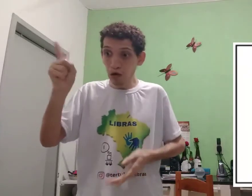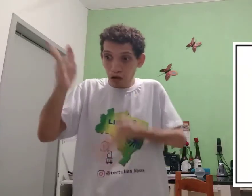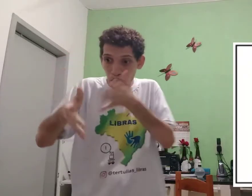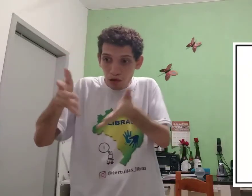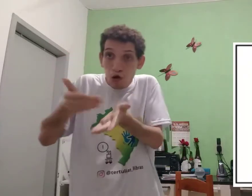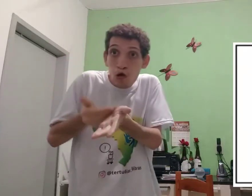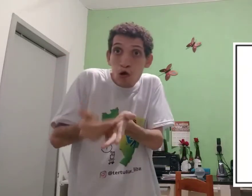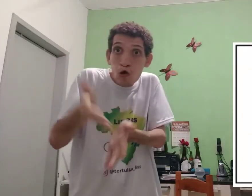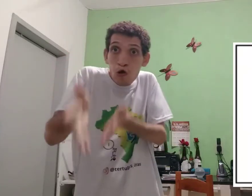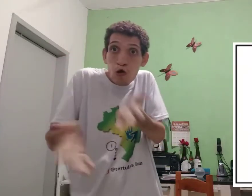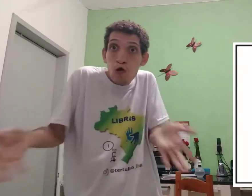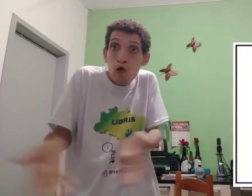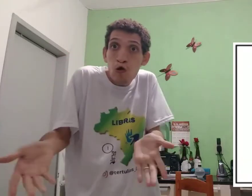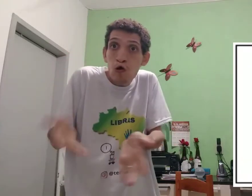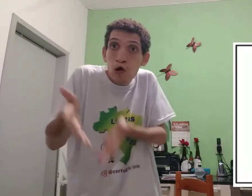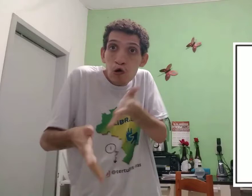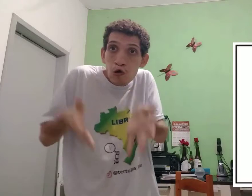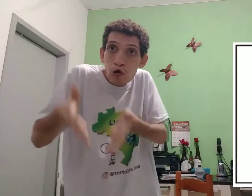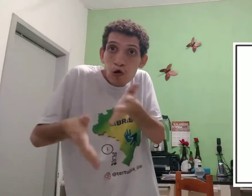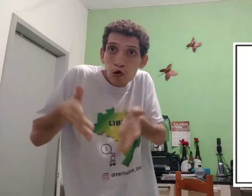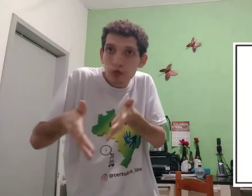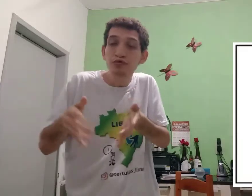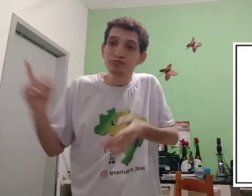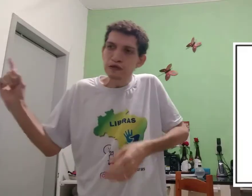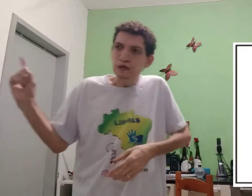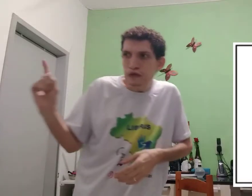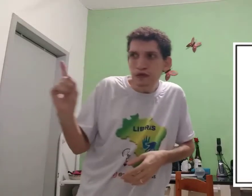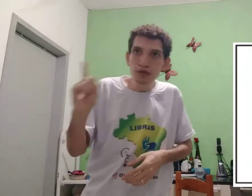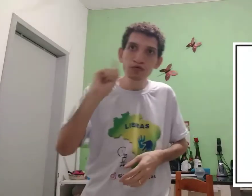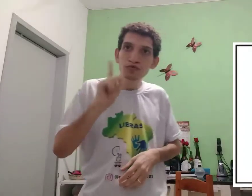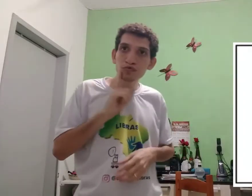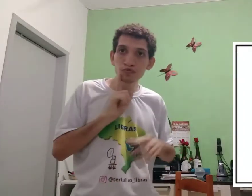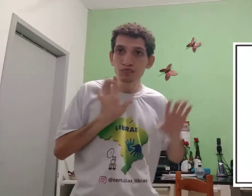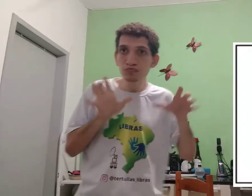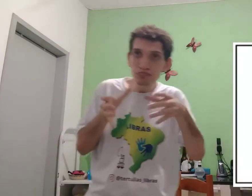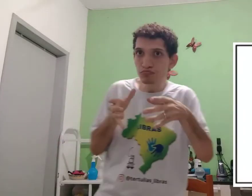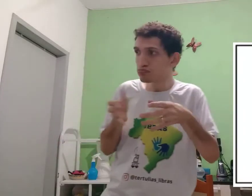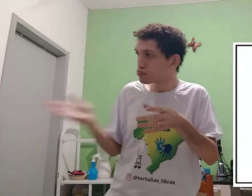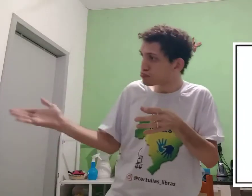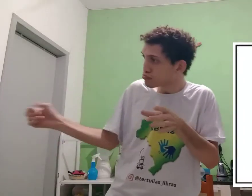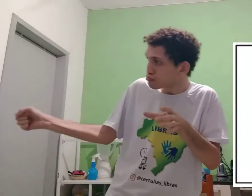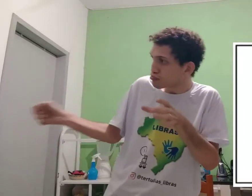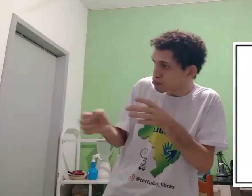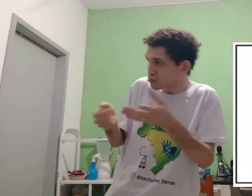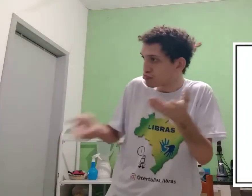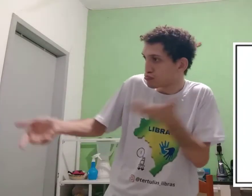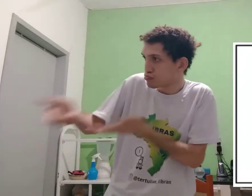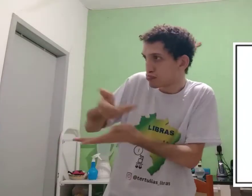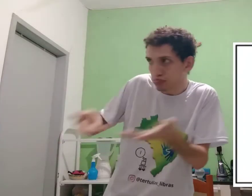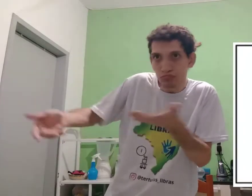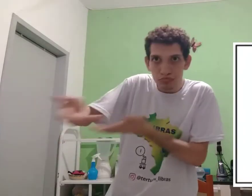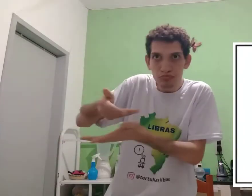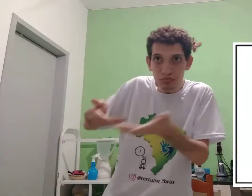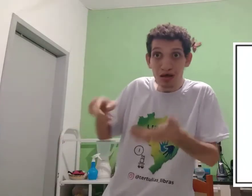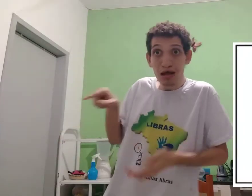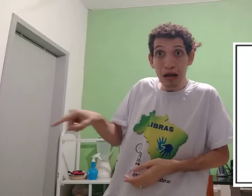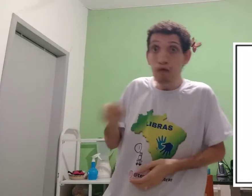pessoa ouvinte, não sabe nem os sinais. Começar agora a sinalizar. Ela vem, surdo, grupo acólico, começa a